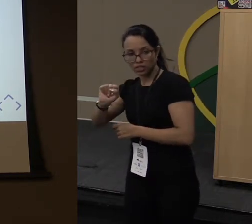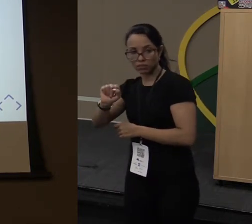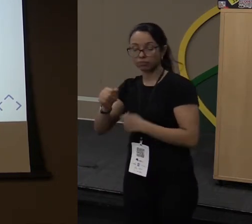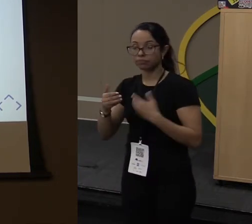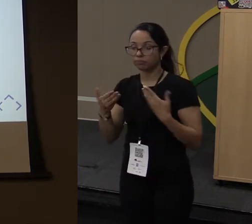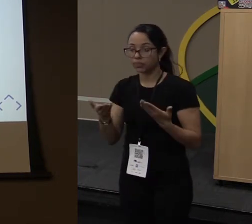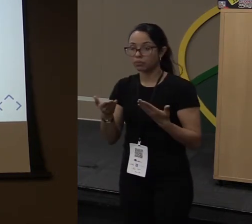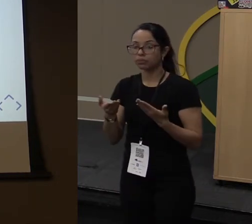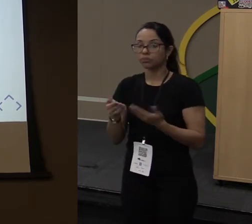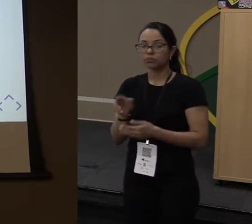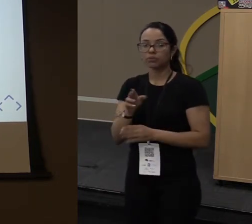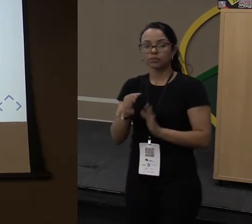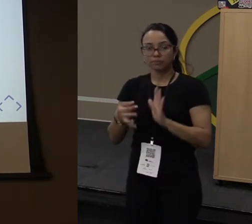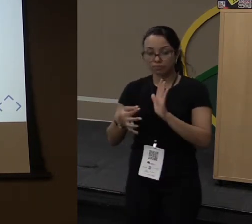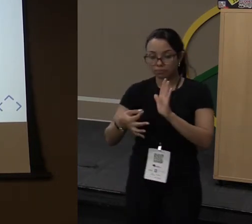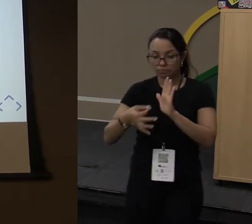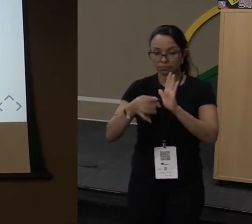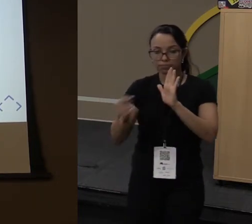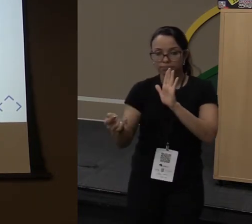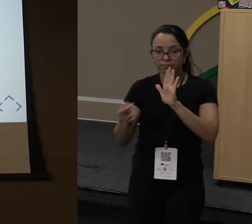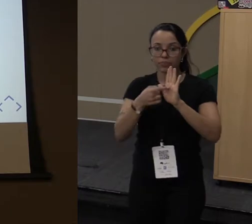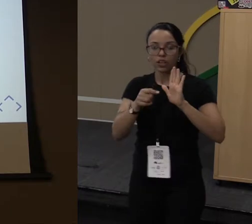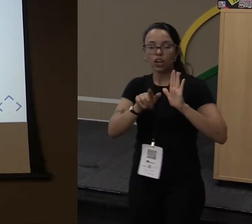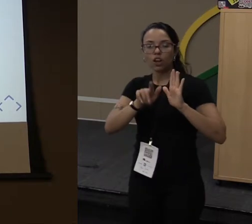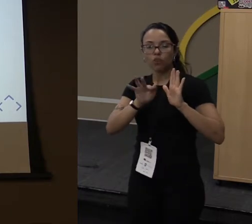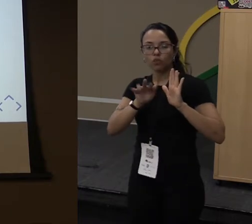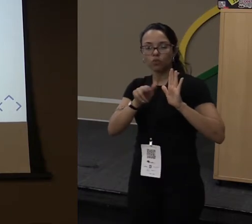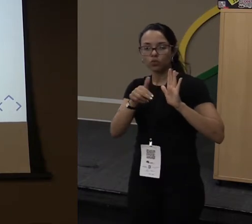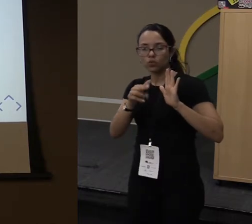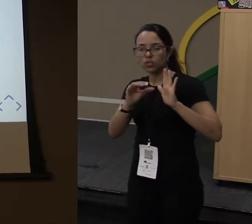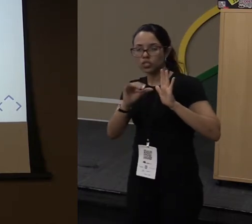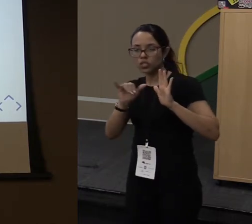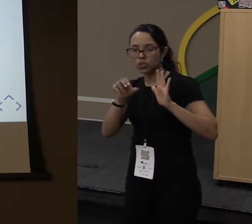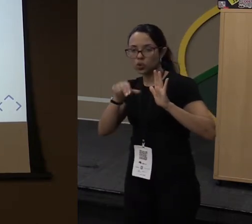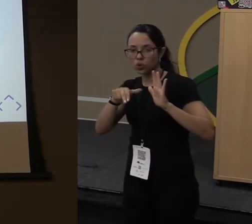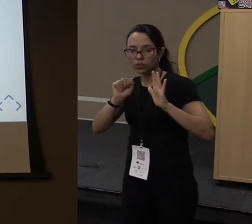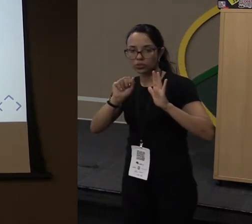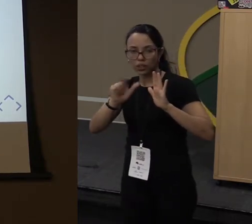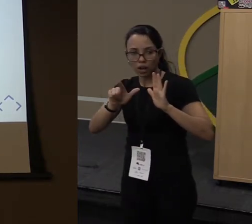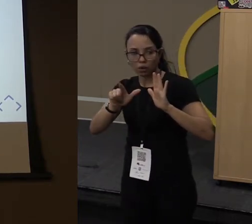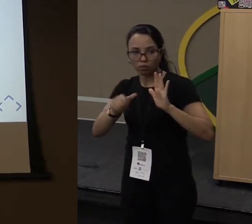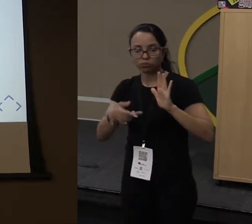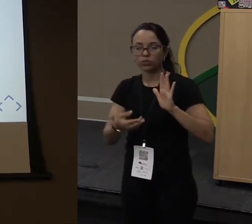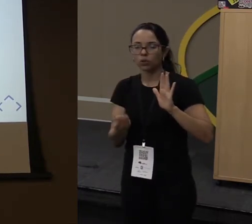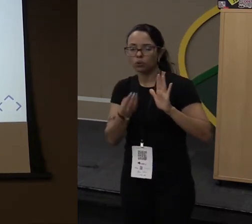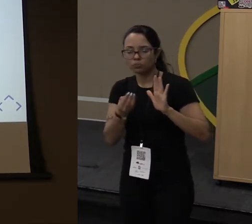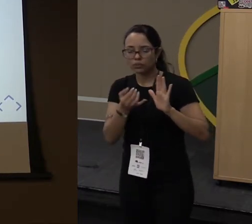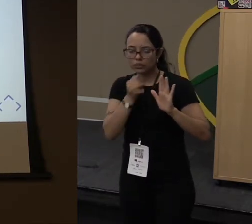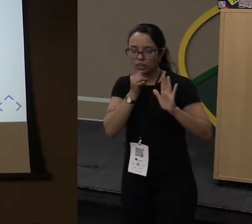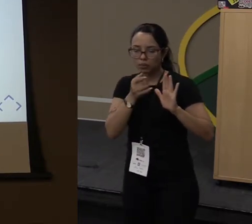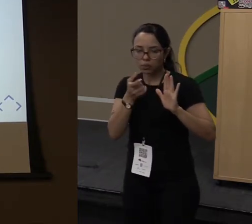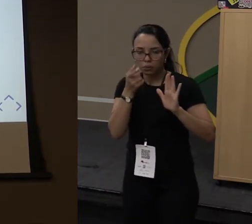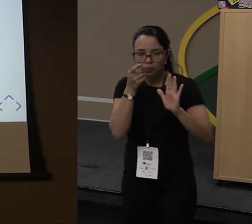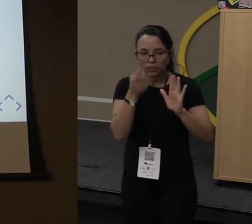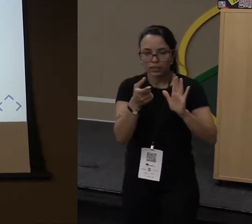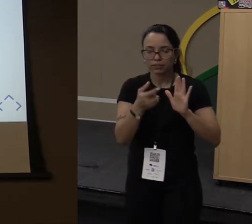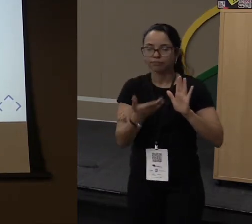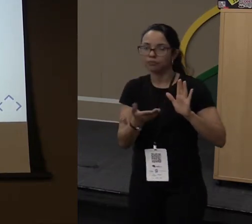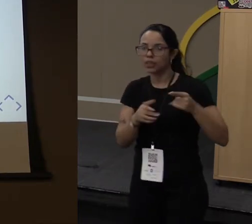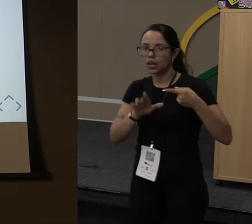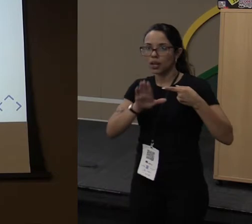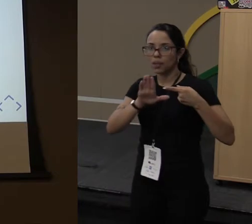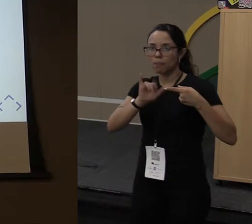funcional. Então, ao invés de eu estar precisando implementar alguns design patterns, como, por exemplo, Observable, Builder,